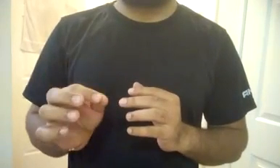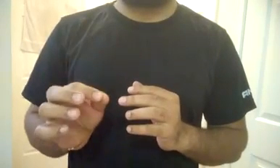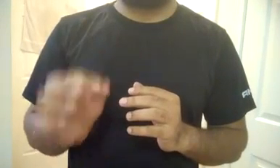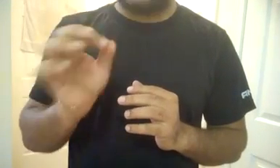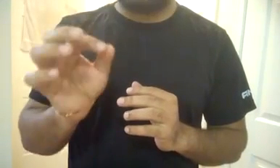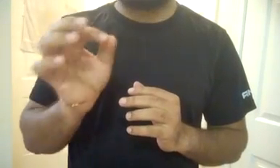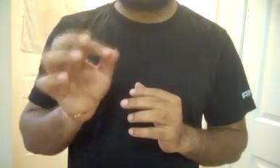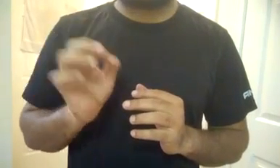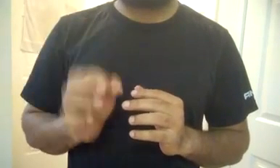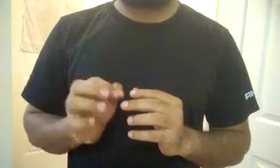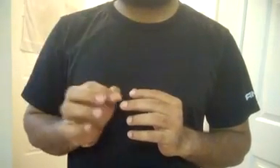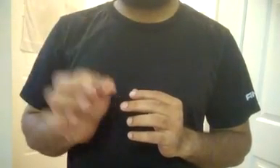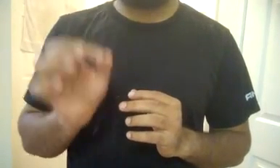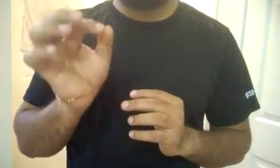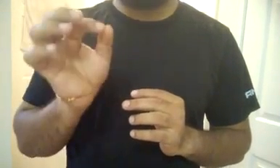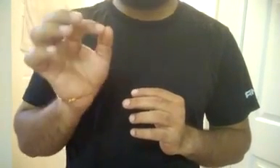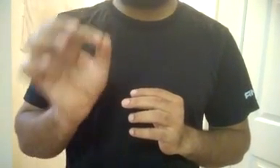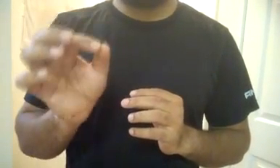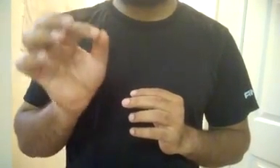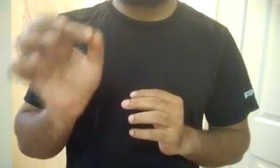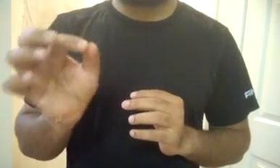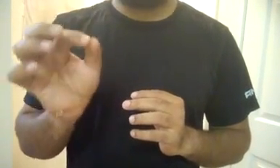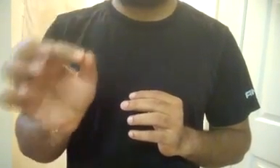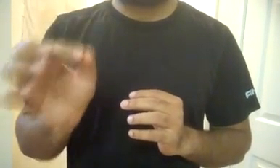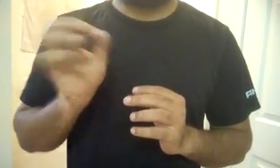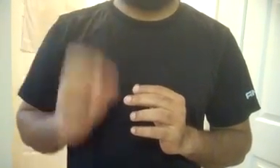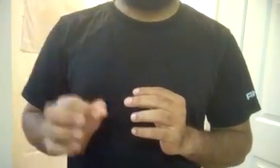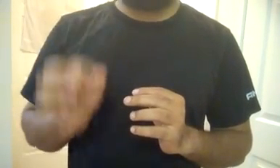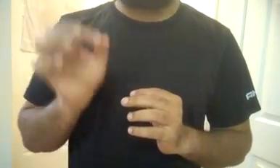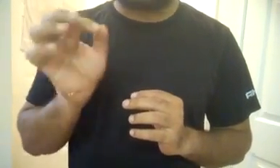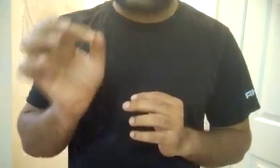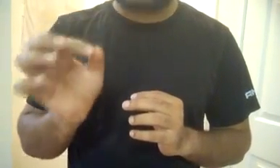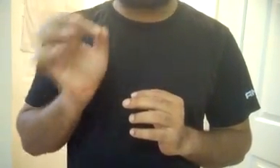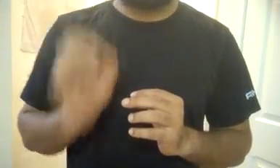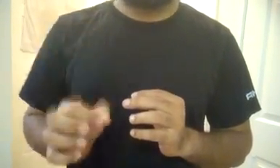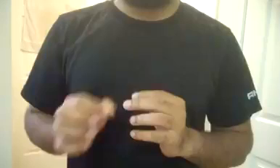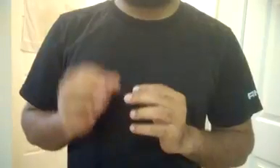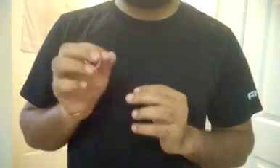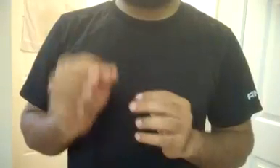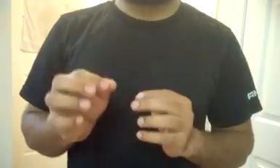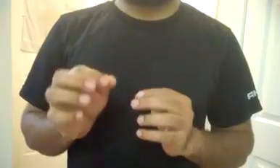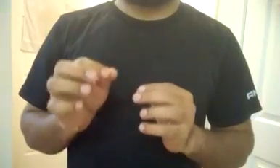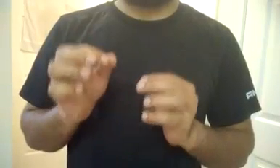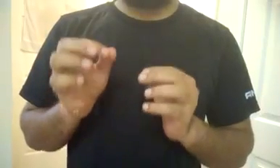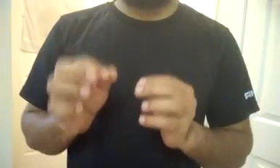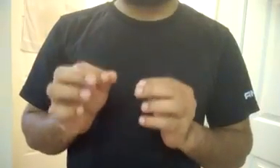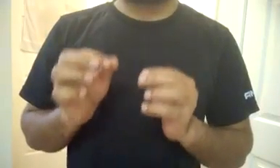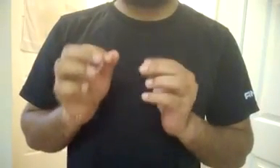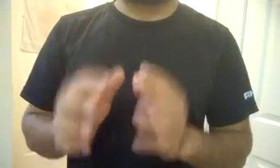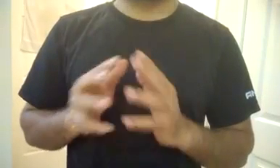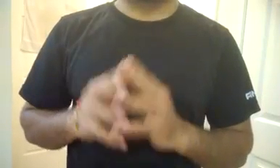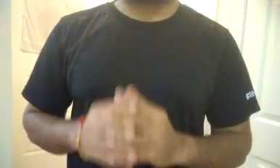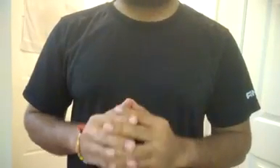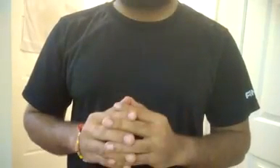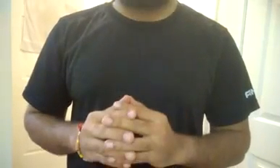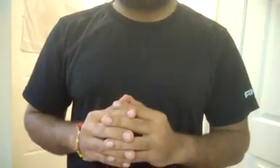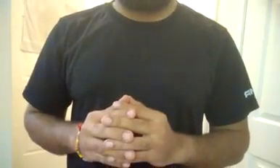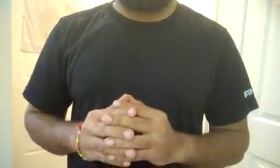हिंदी में बताता हूँ आपको, वी मुद्री करन अर्थार्थ, जब किसी देश की अर्थ विवस्था में